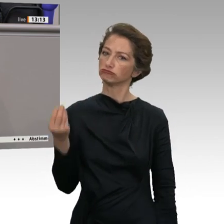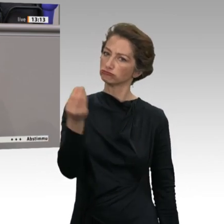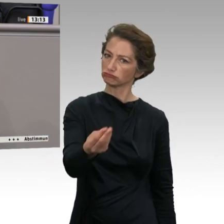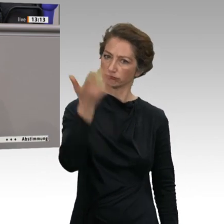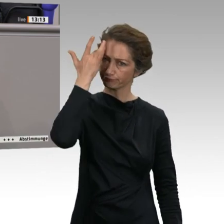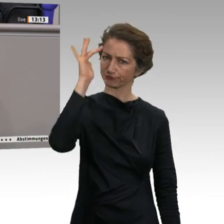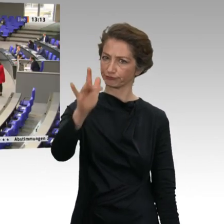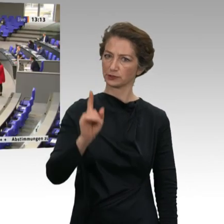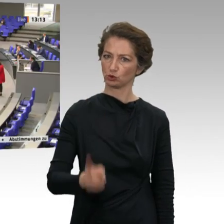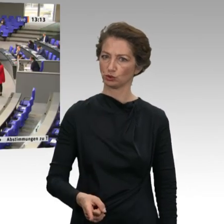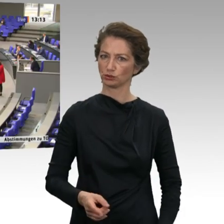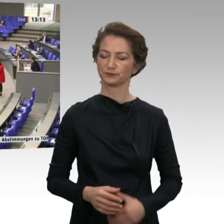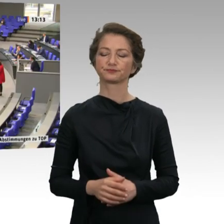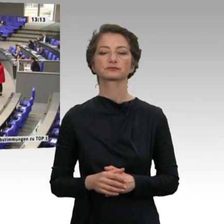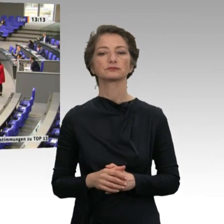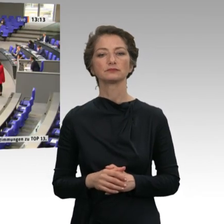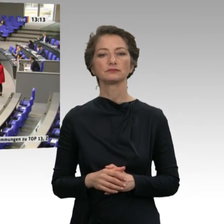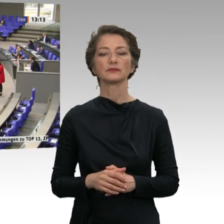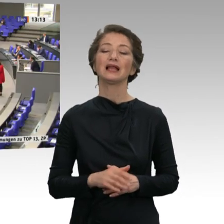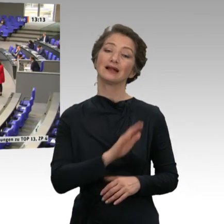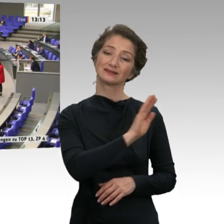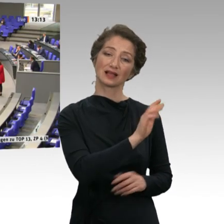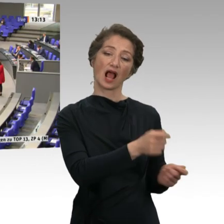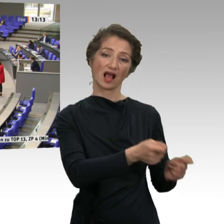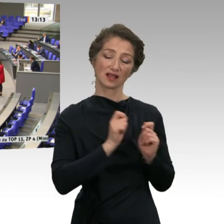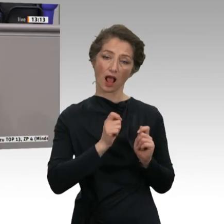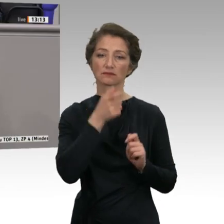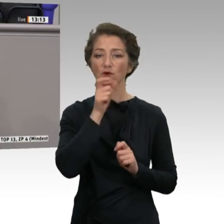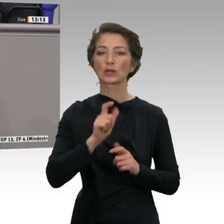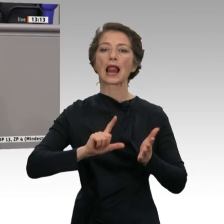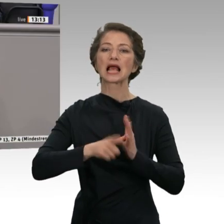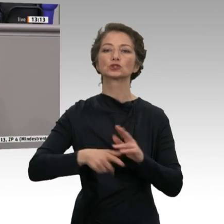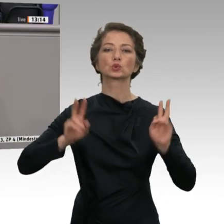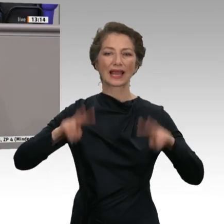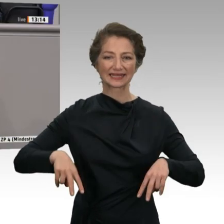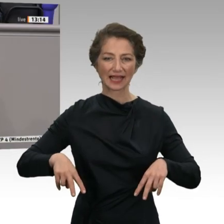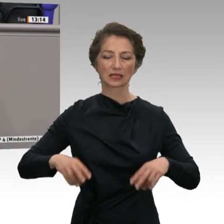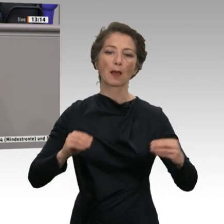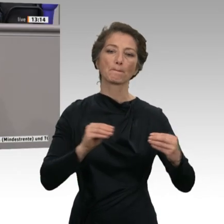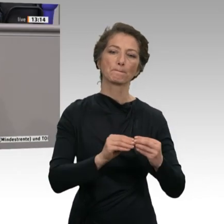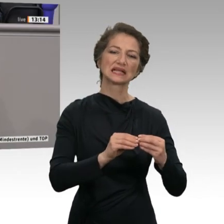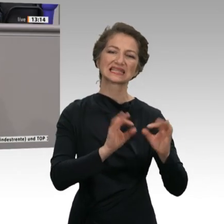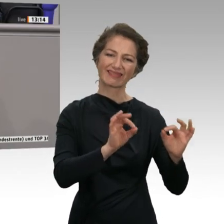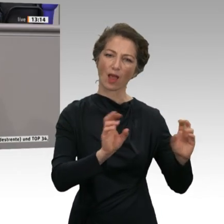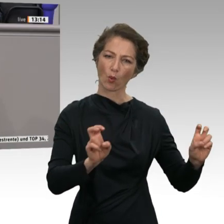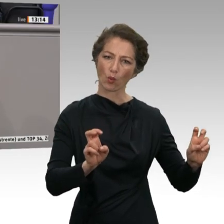In Ihrem Antrag ist von Leistungsgerechtigkeit, von Passgenauigkeit und von Finanzierbarkeit hinweg